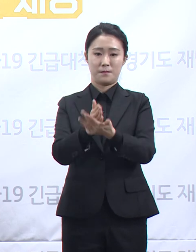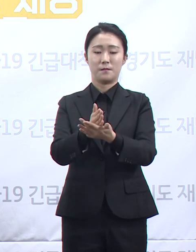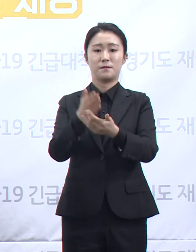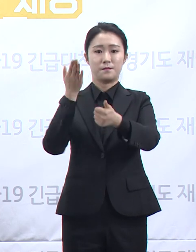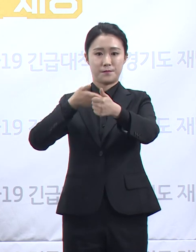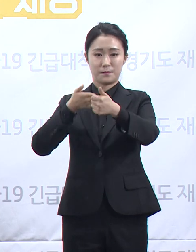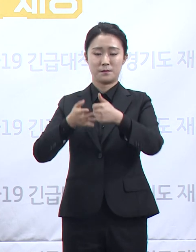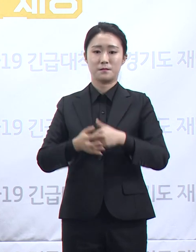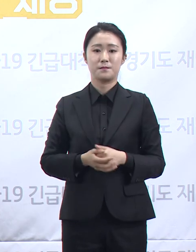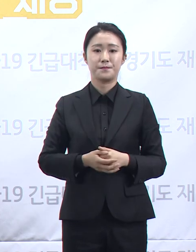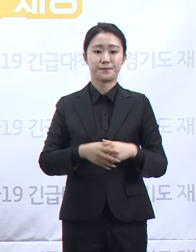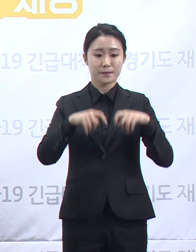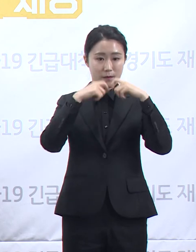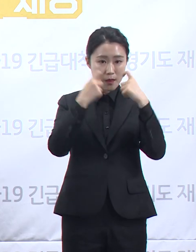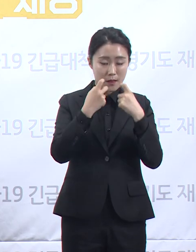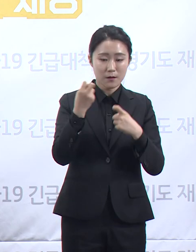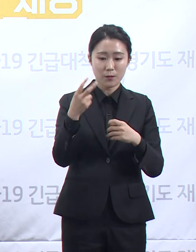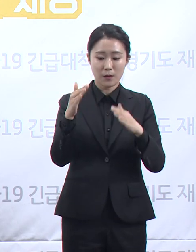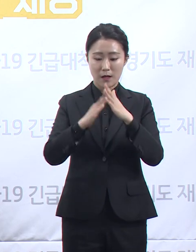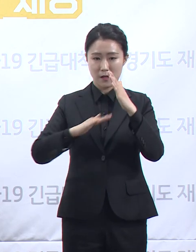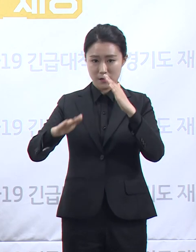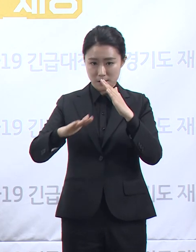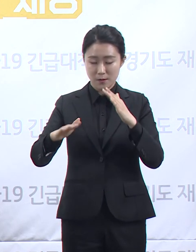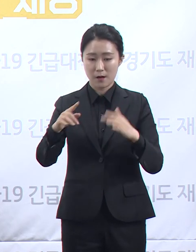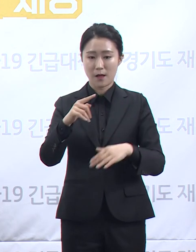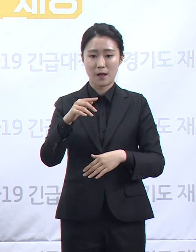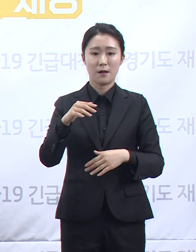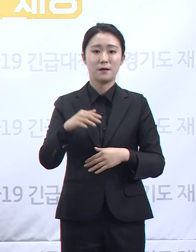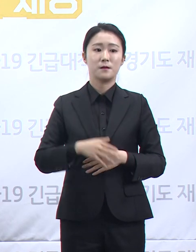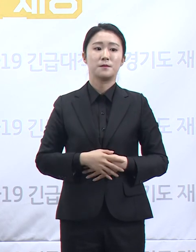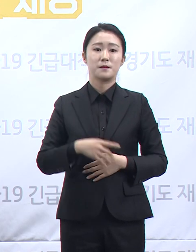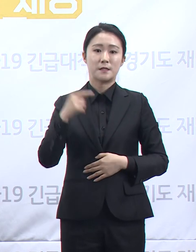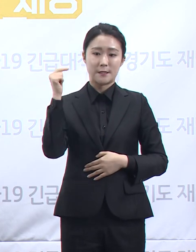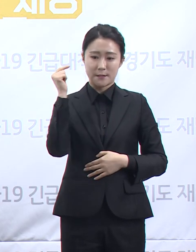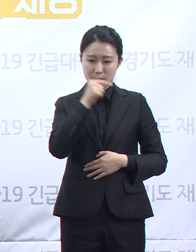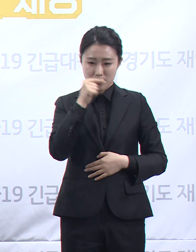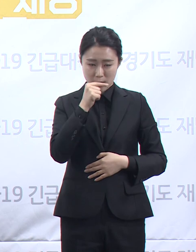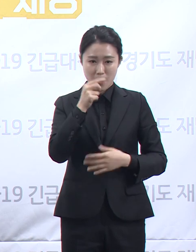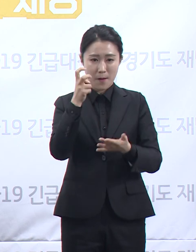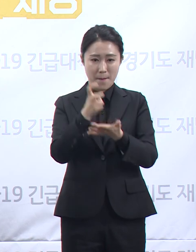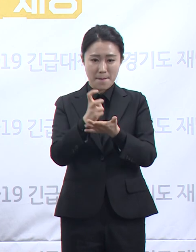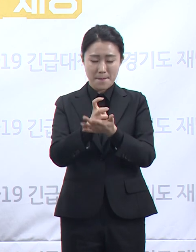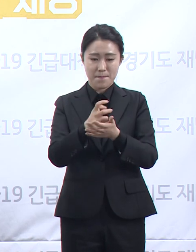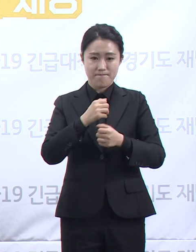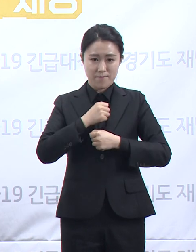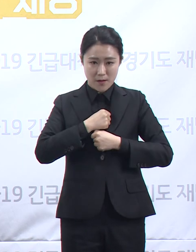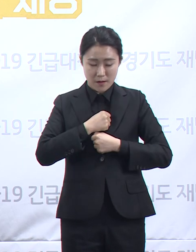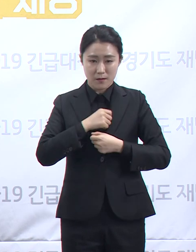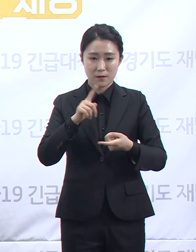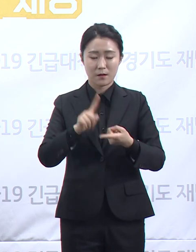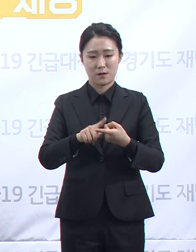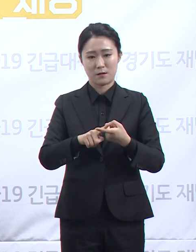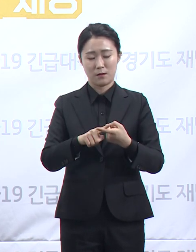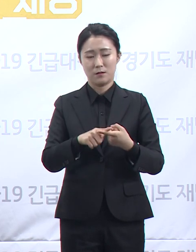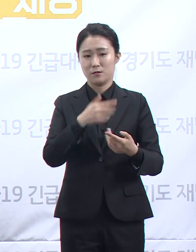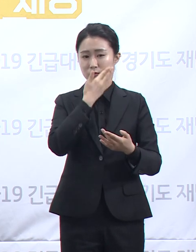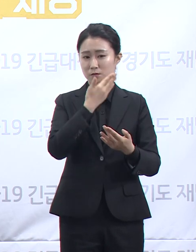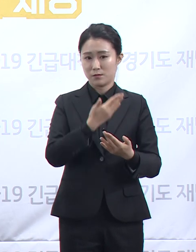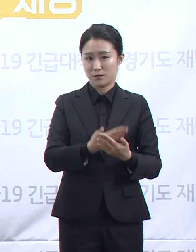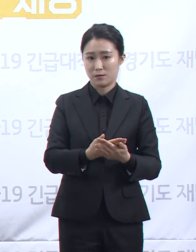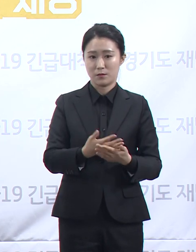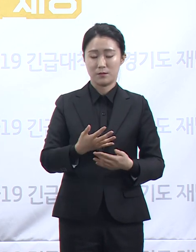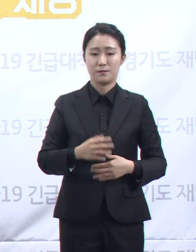생활수칙 준수, 영업장 내의 방역 안전수칙 준수는 아무리 강조해도 지나치지 않습니다. 우리